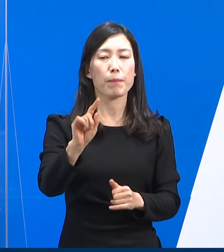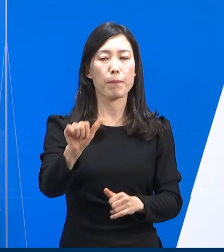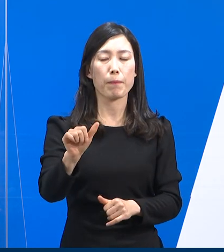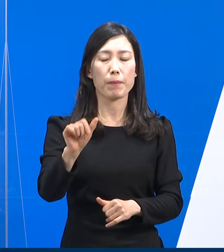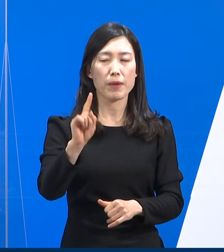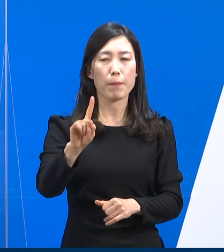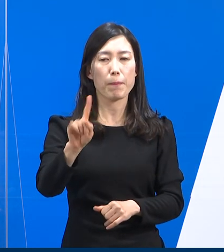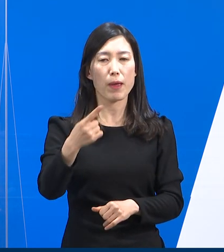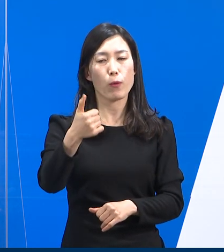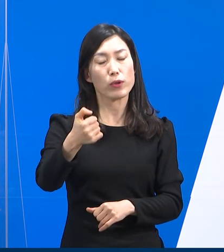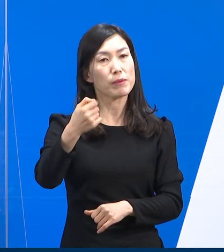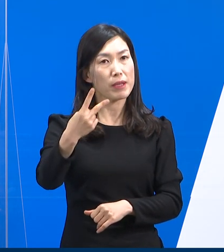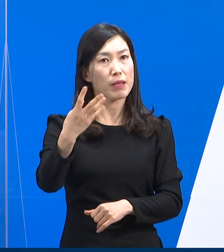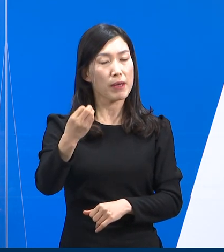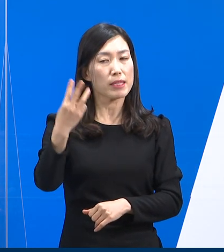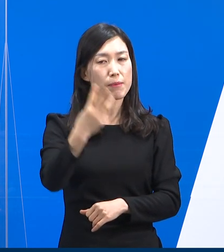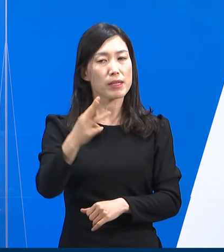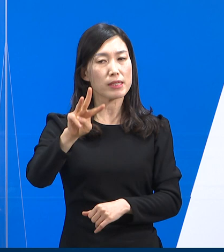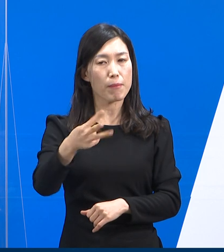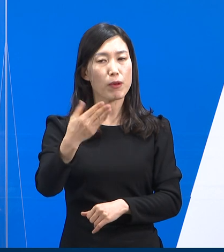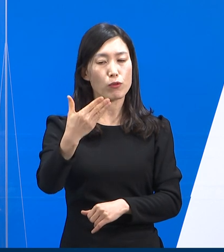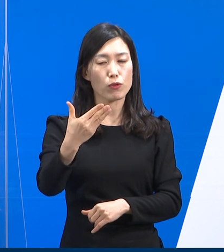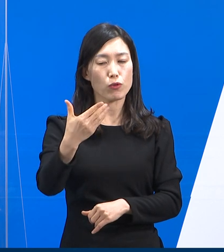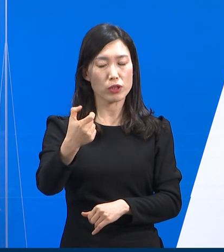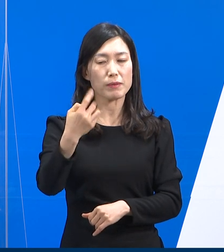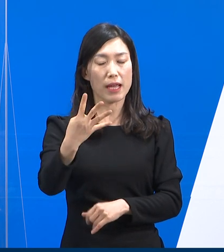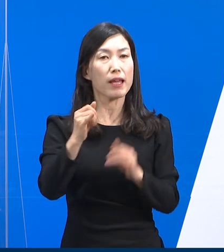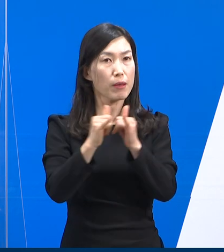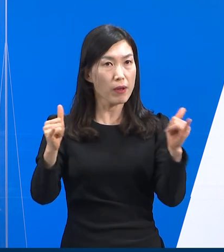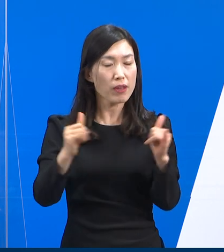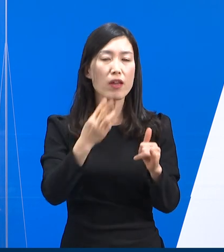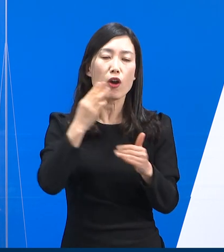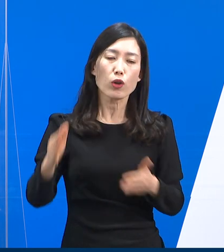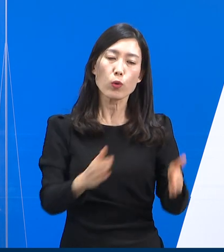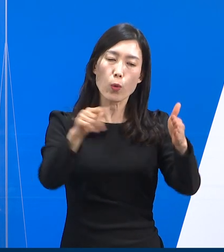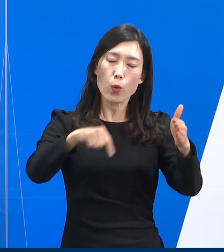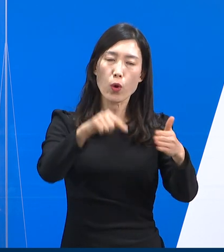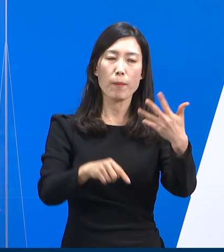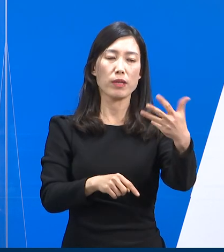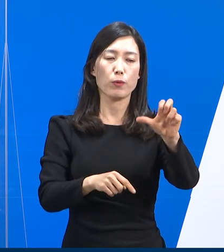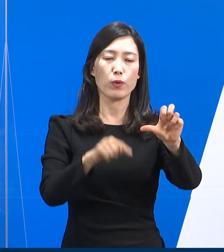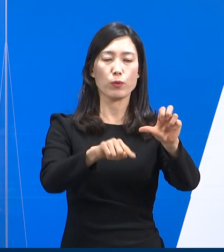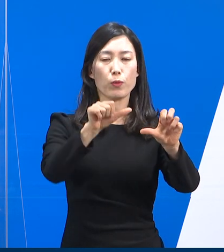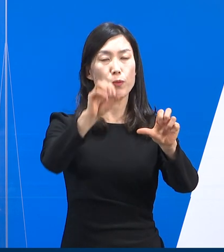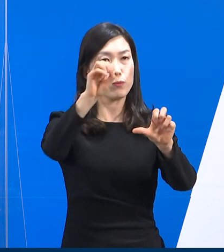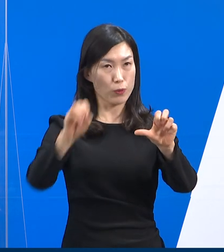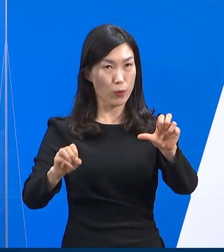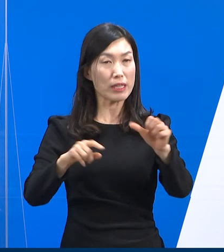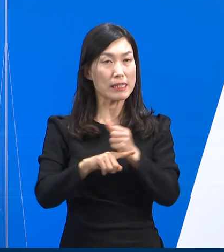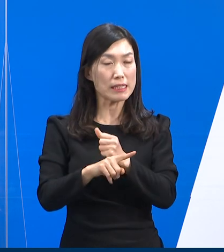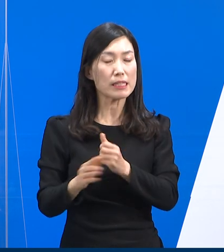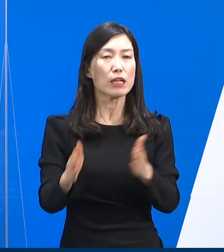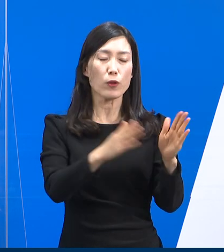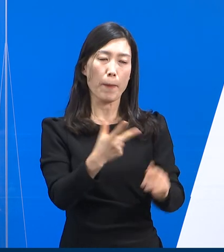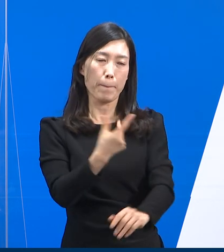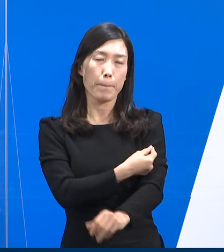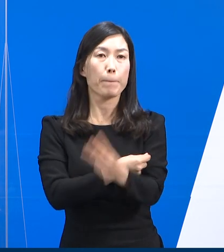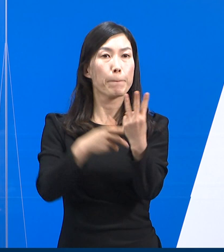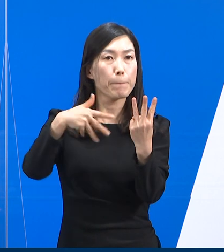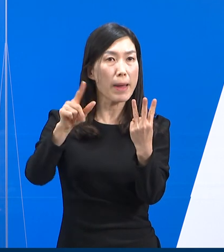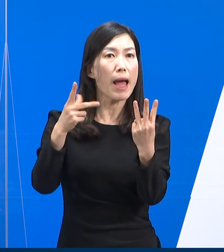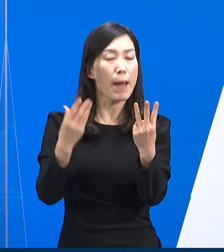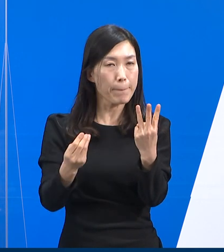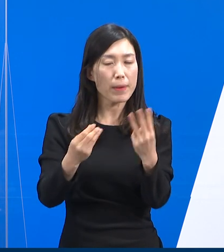,152만 3,364명으로 경기도 인구 대비 85.5%에 해당합니다. 추가 접종자는